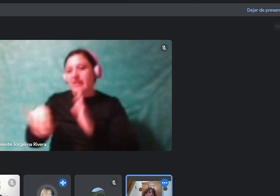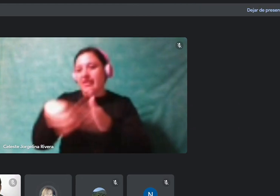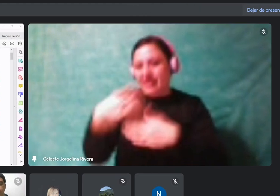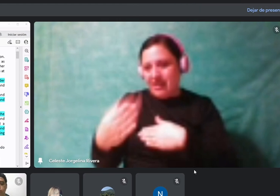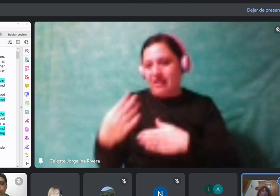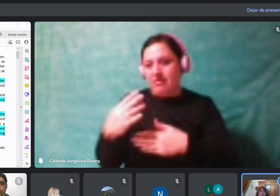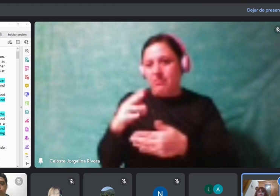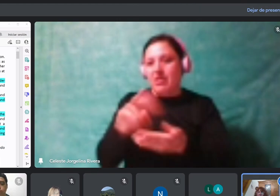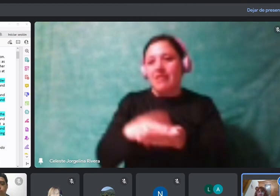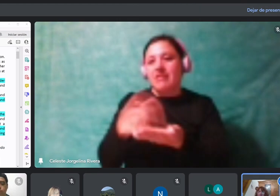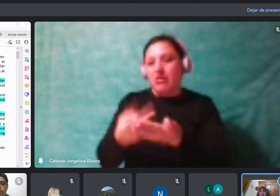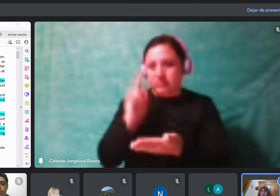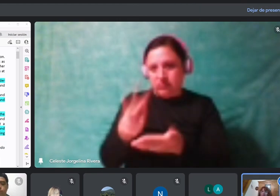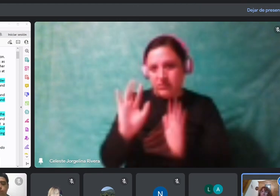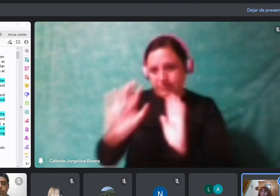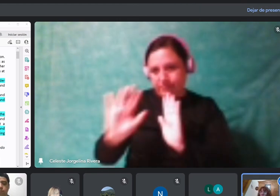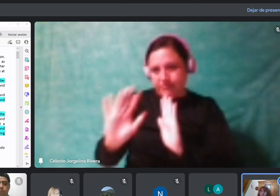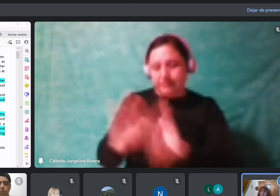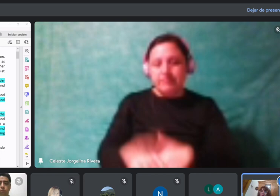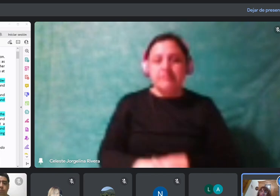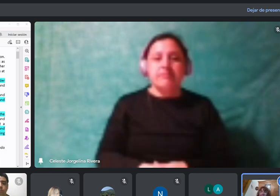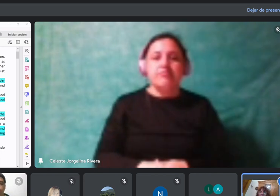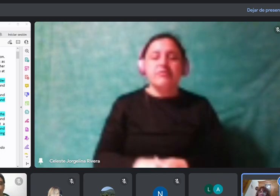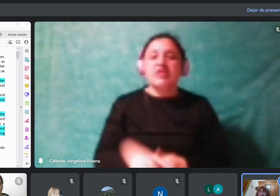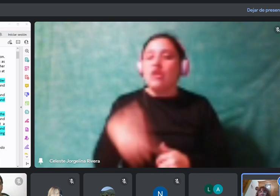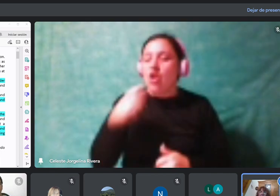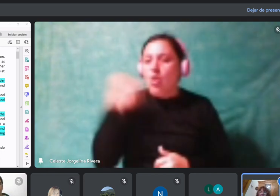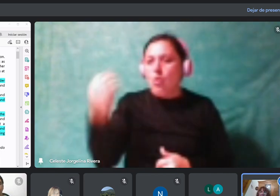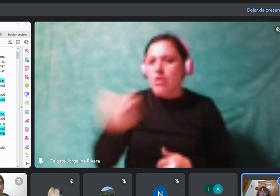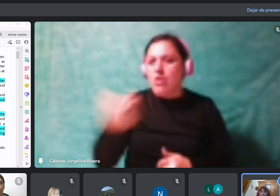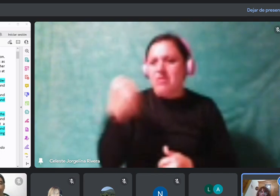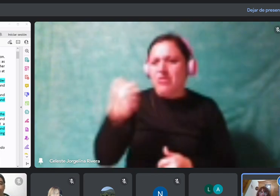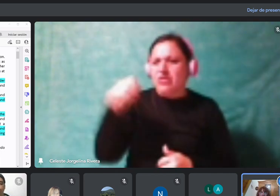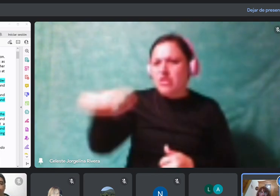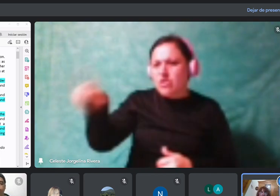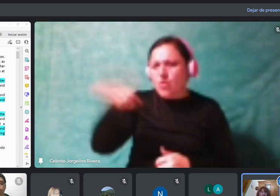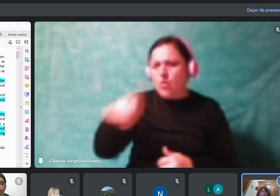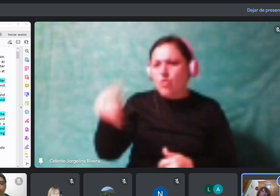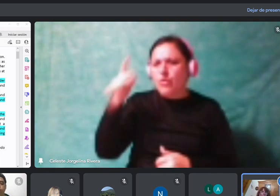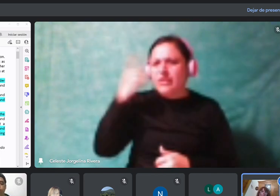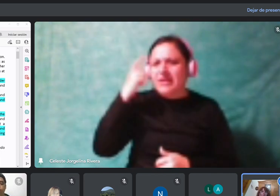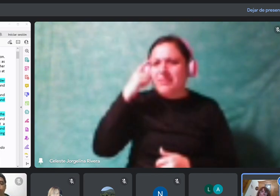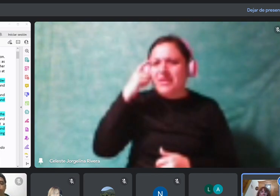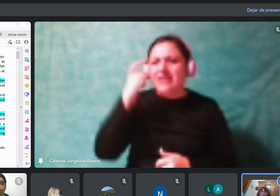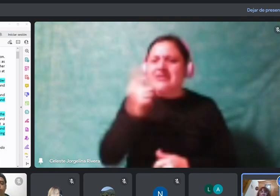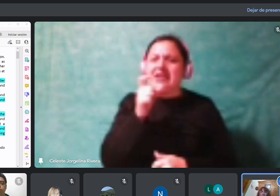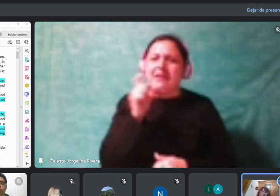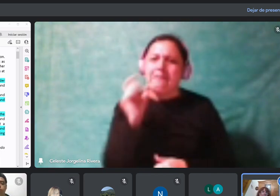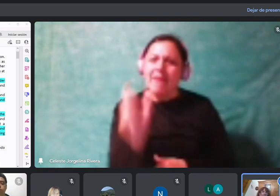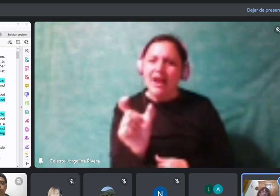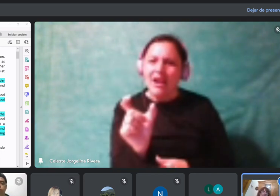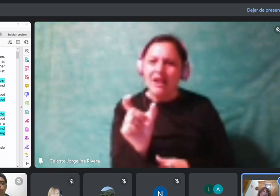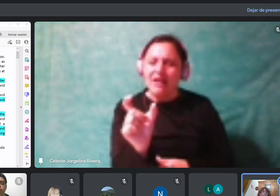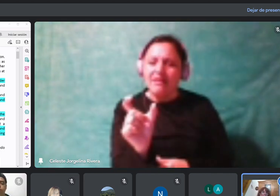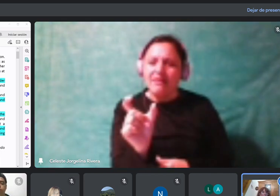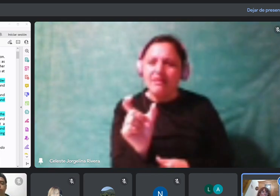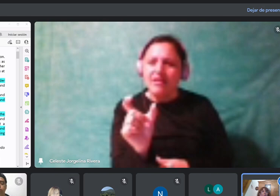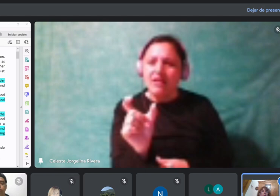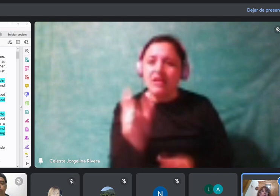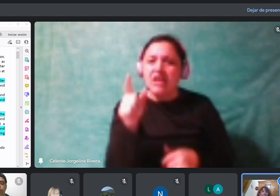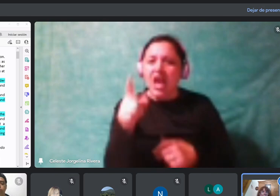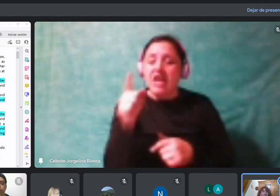quiero... Ahí está. Lo importante es que esas palabras, cuando aparezcan, no tienen que directamente,